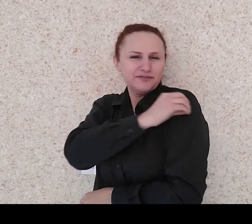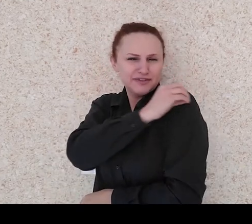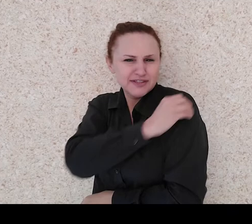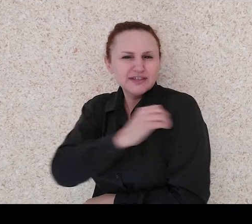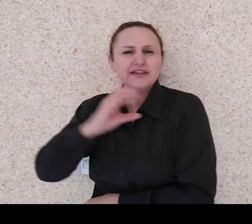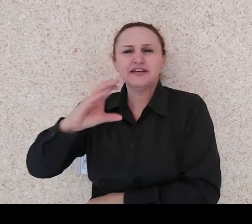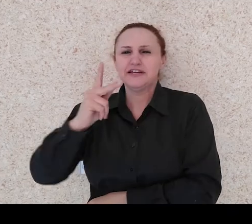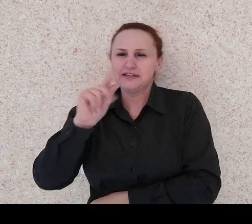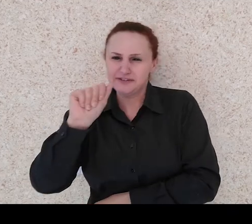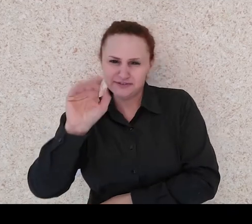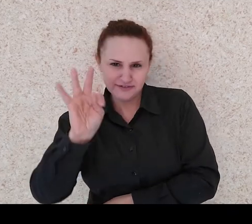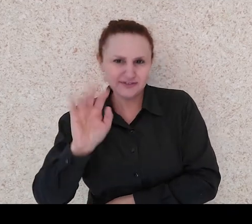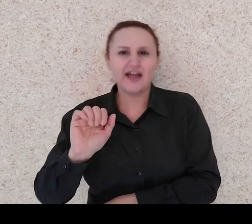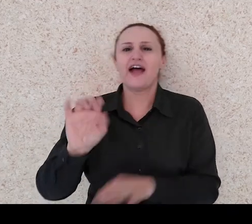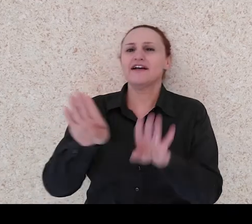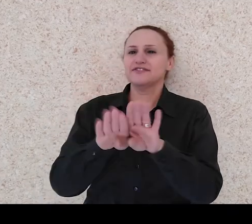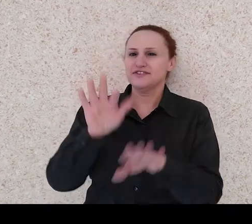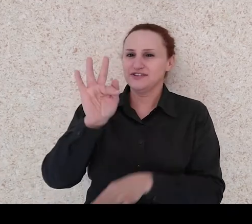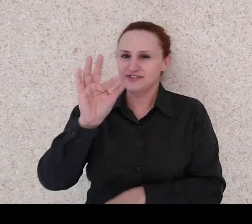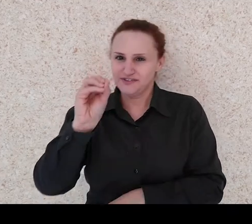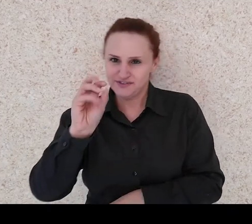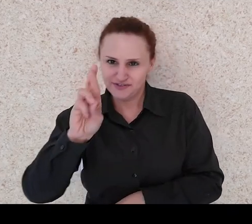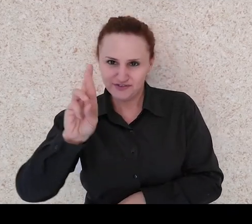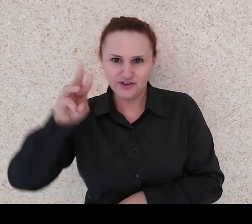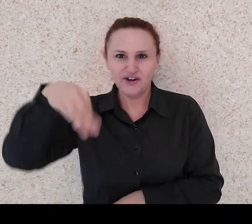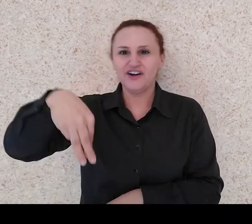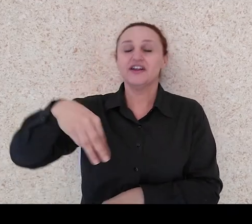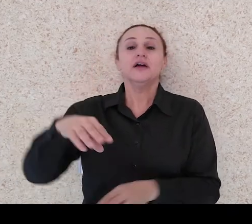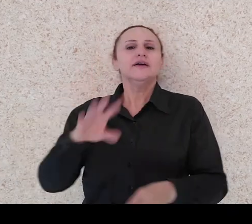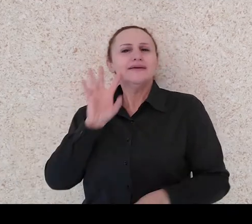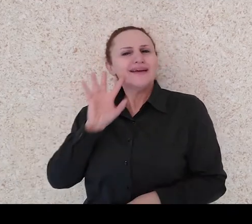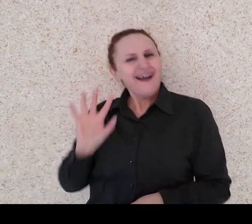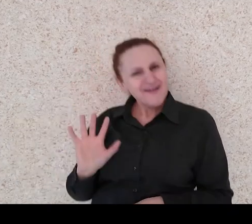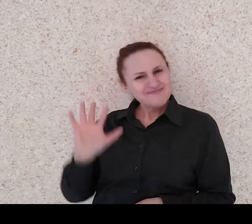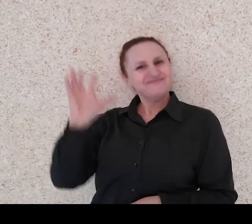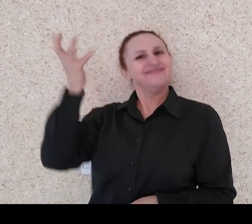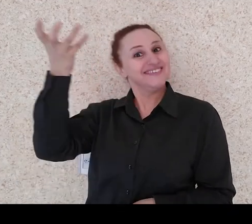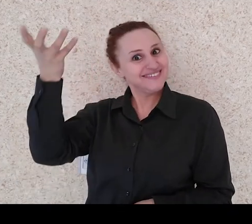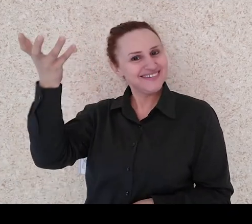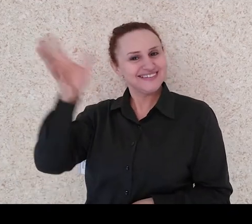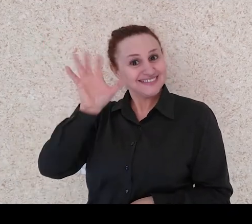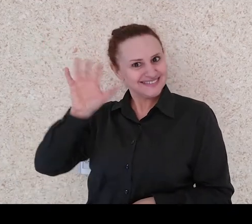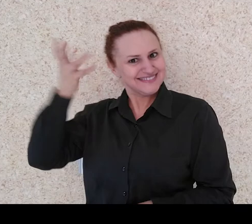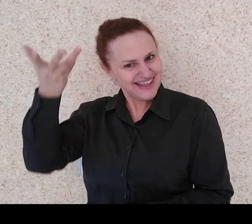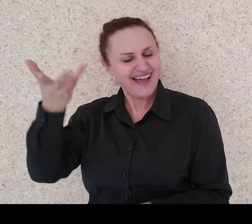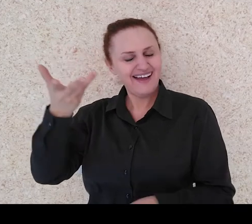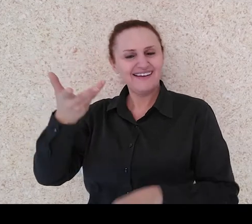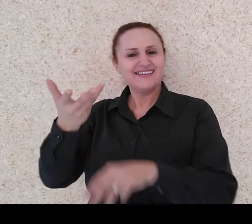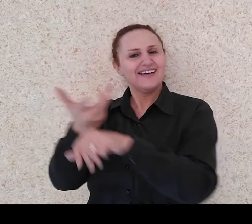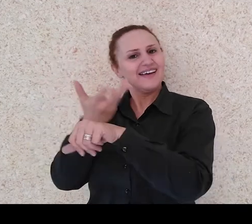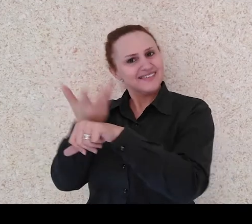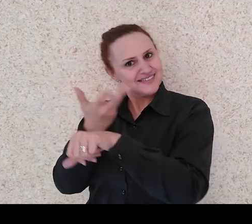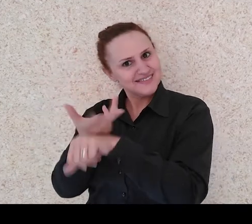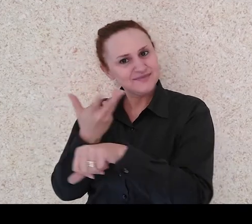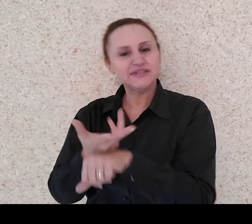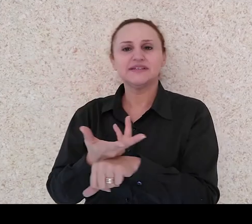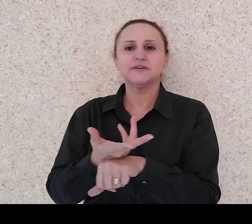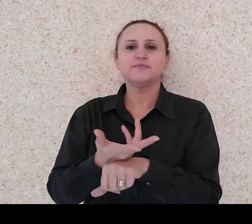Aproveitem bastante essa disciplina. Ela não tem o objetivo de trabalhar todos